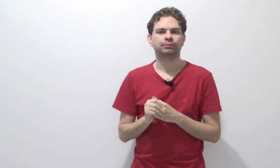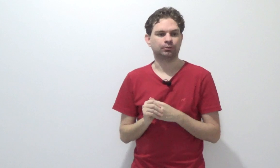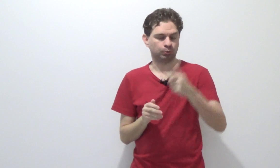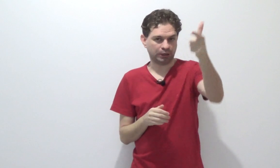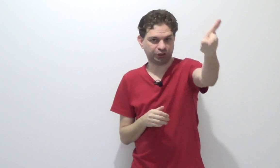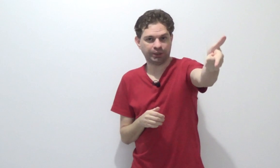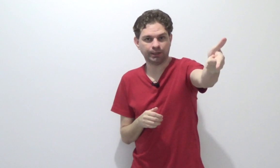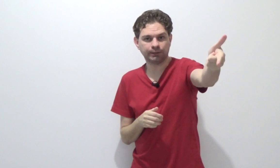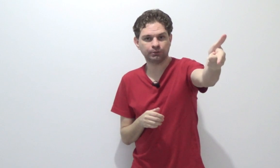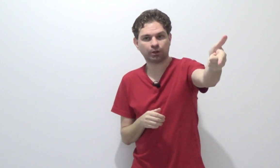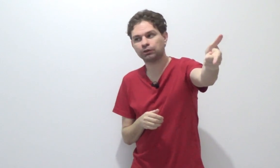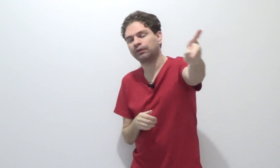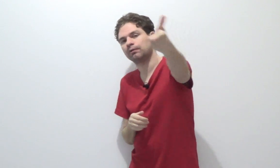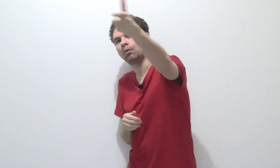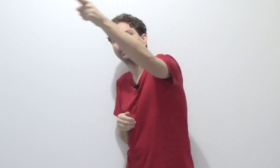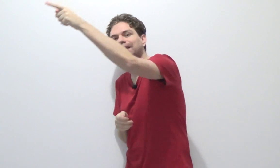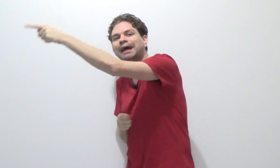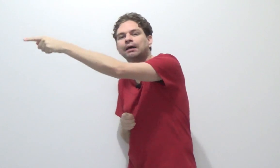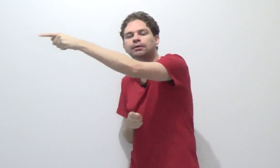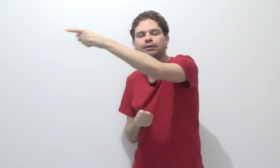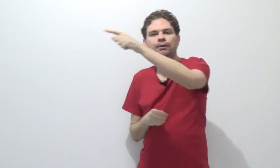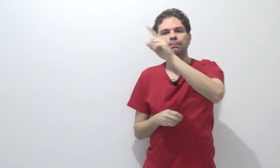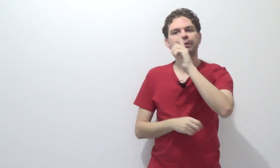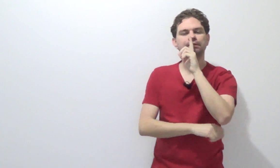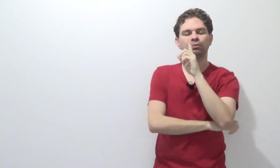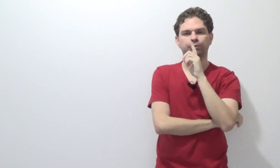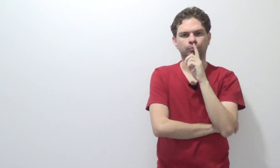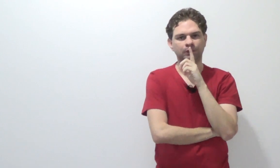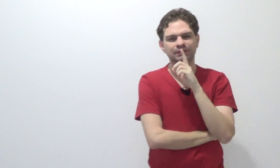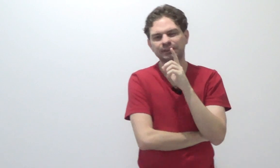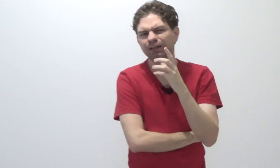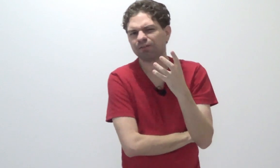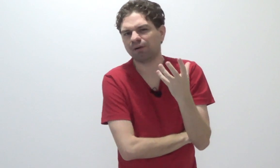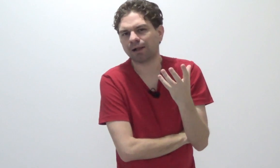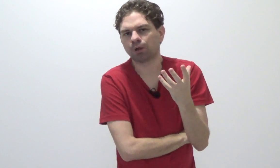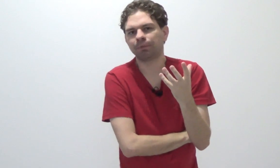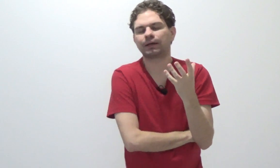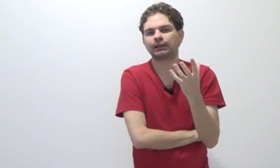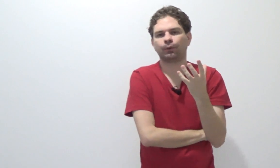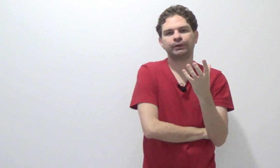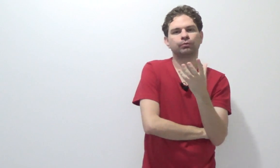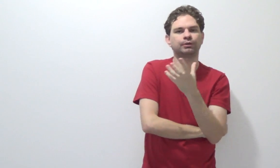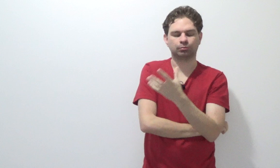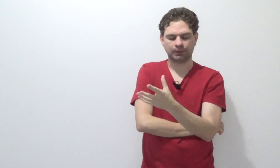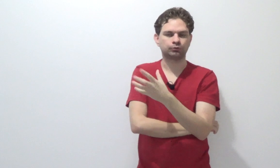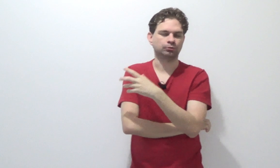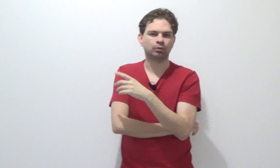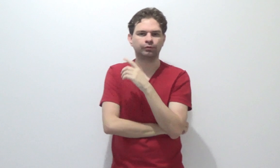Eu atirei aqui, só que ele veio a morrer lá. Pensa comigo. Seria válido aplicar a teoria do resultado de novo?